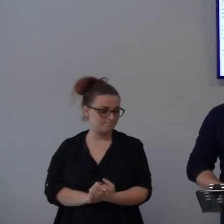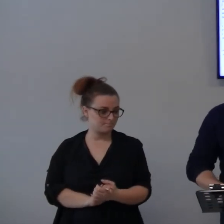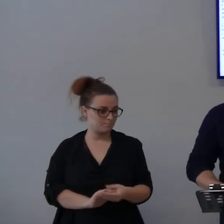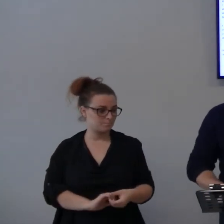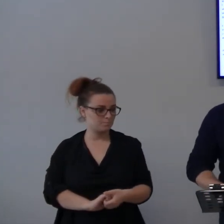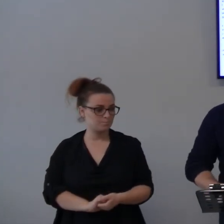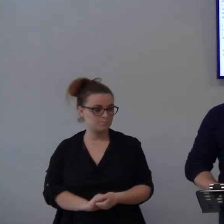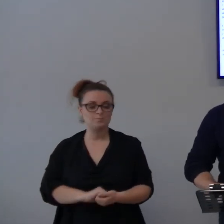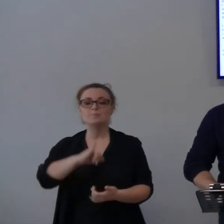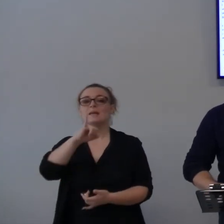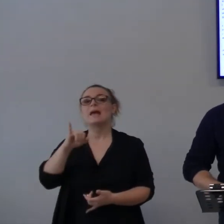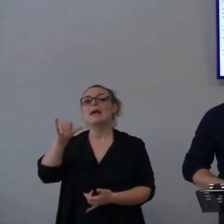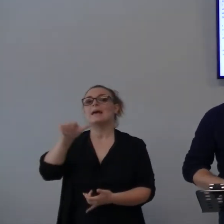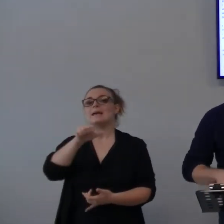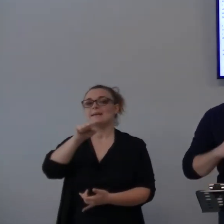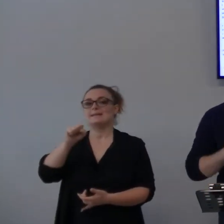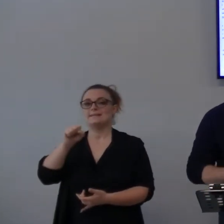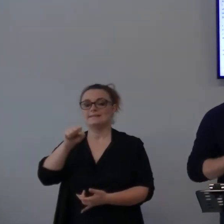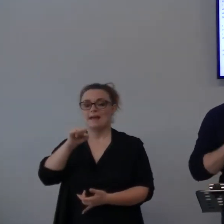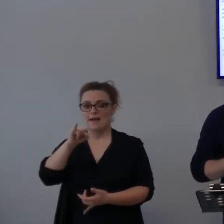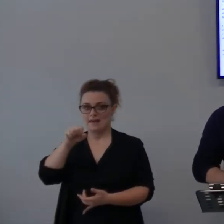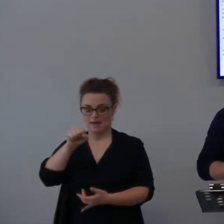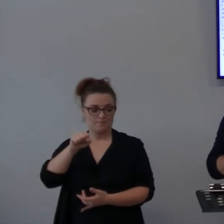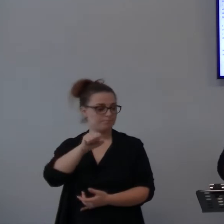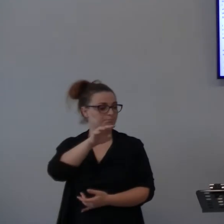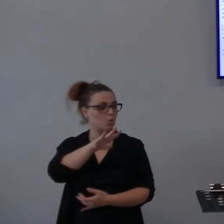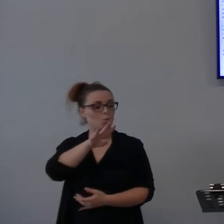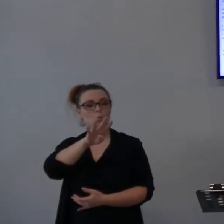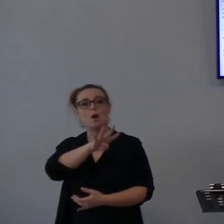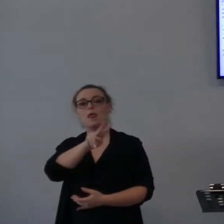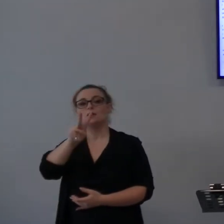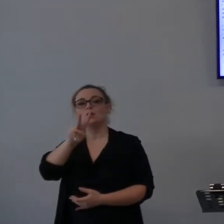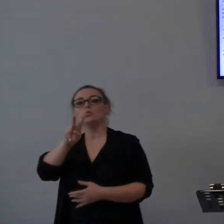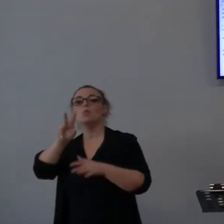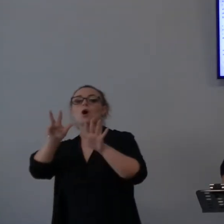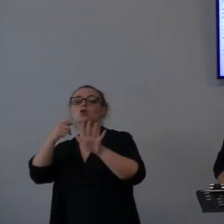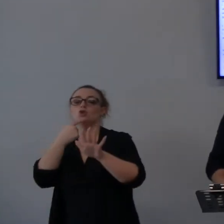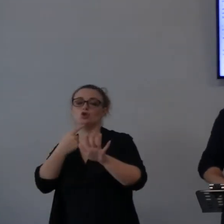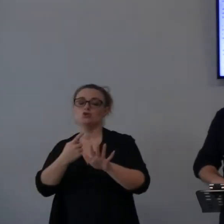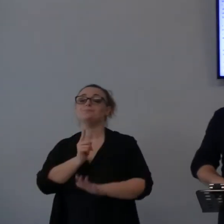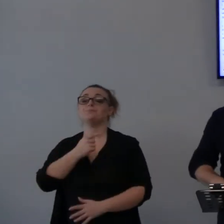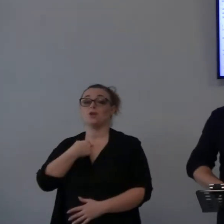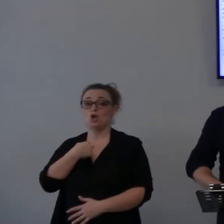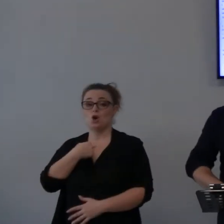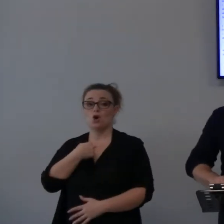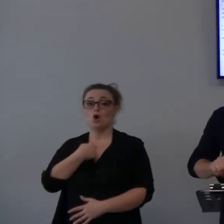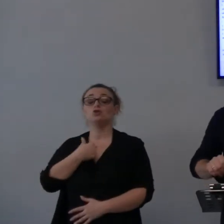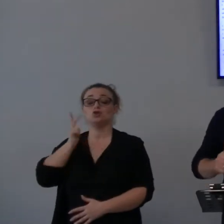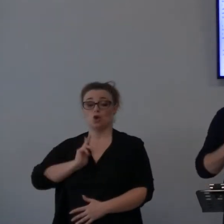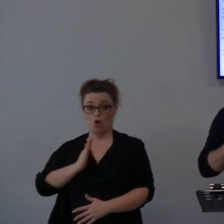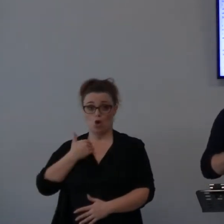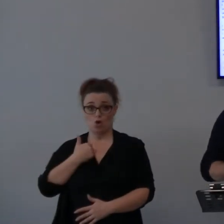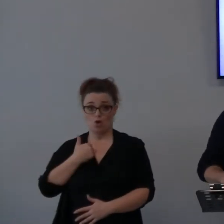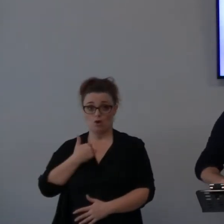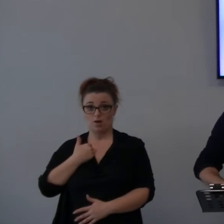Quindi, Isaia 42,8 dice, io sono il Signore, questo è il mio nome, io non